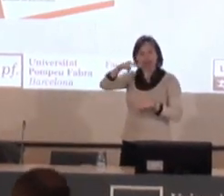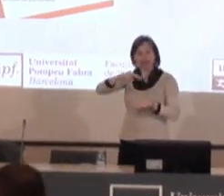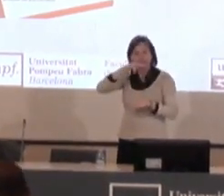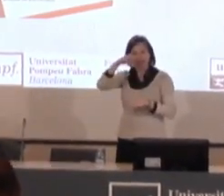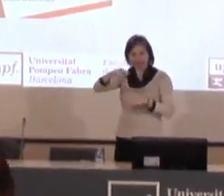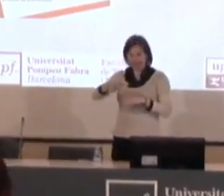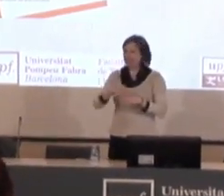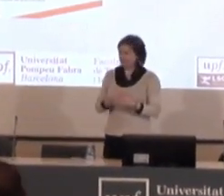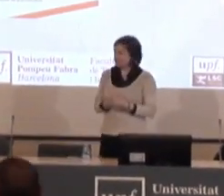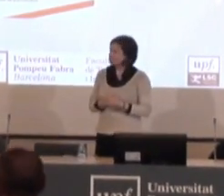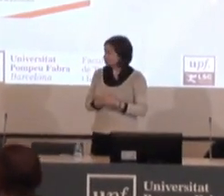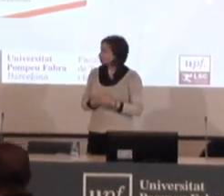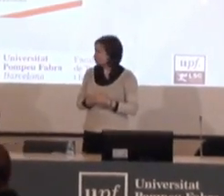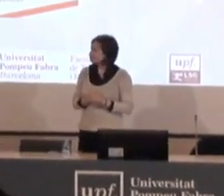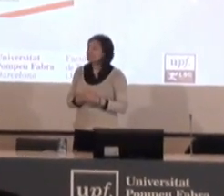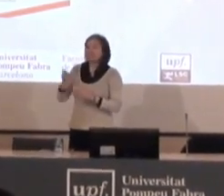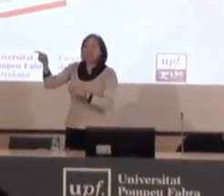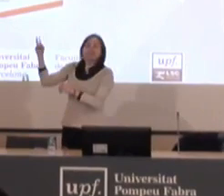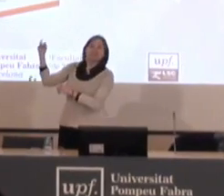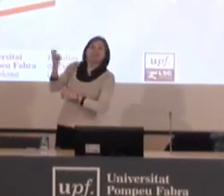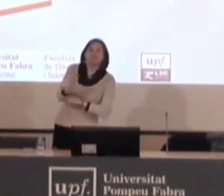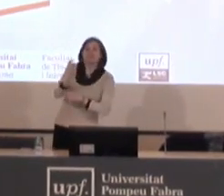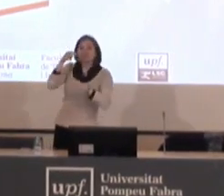un convidat especial, el Rubén Nogueira.